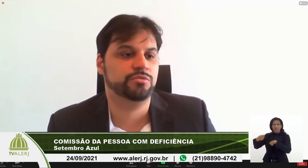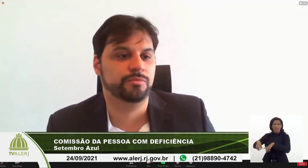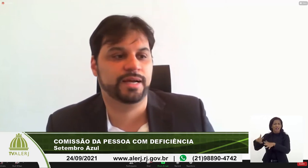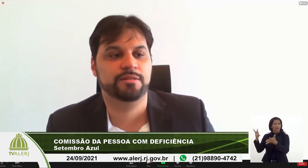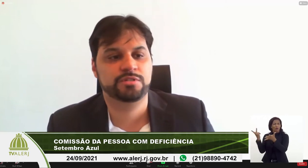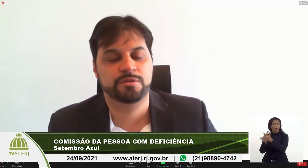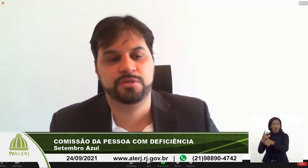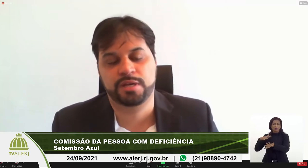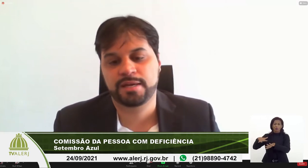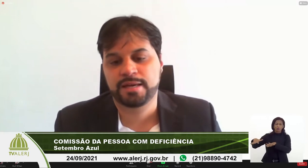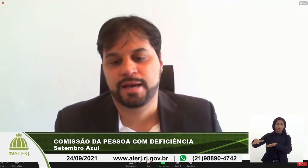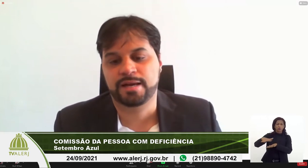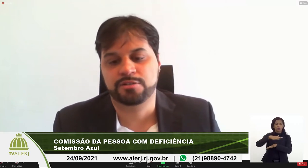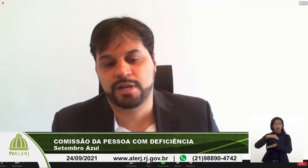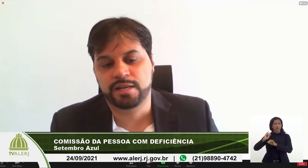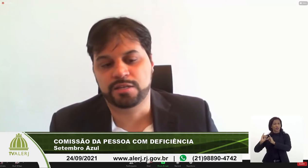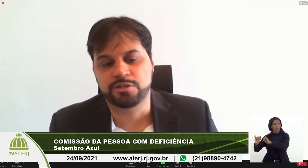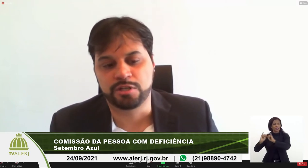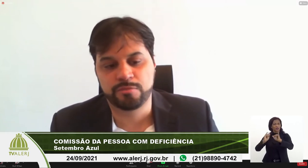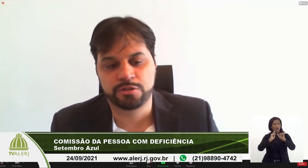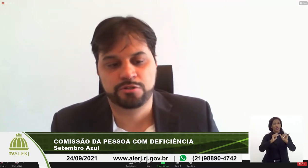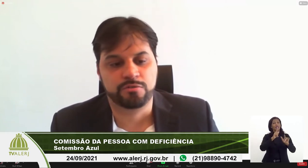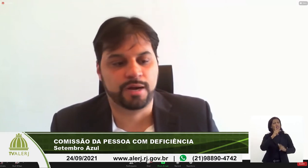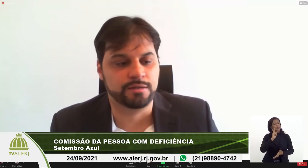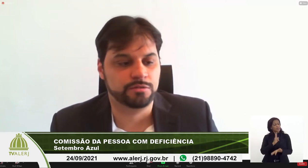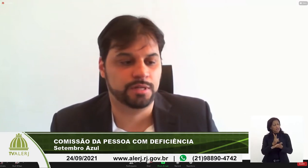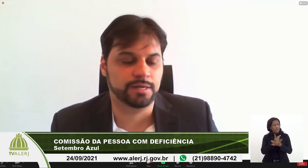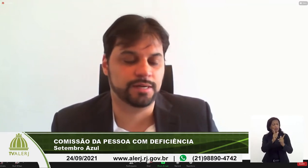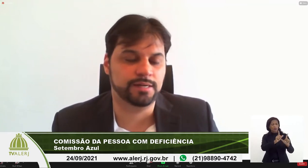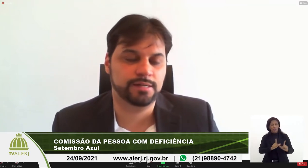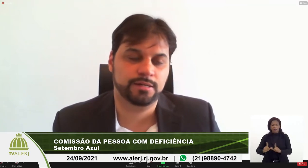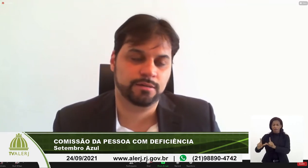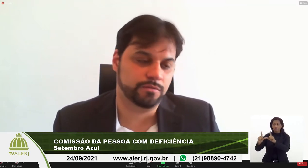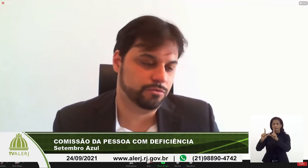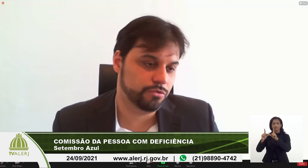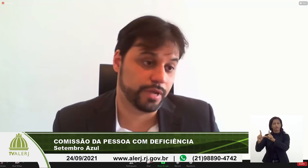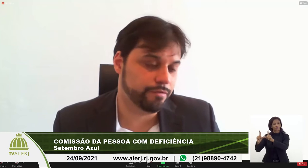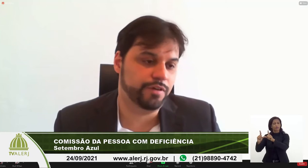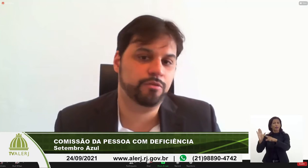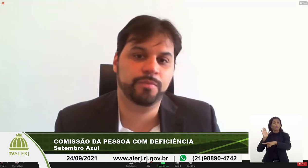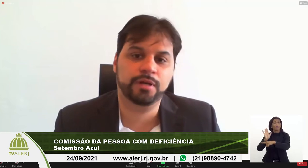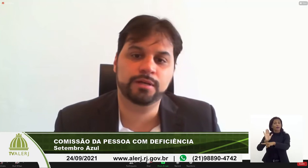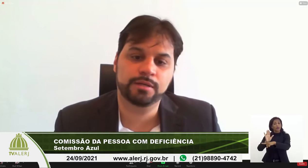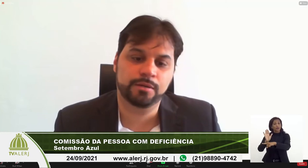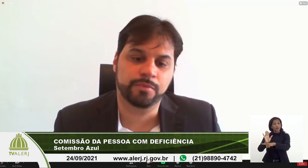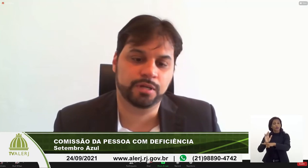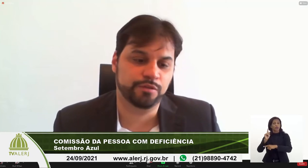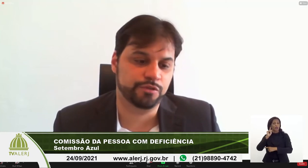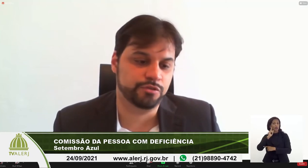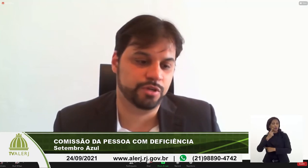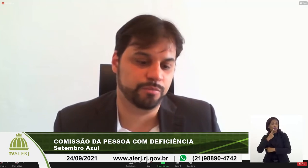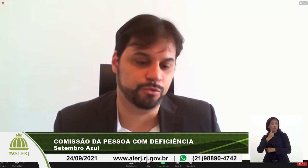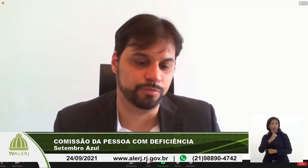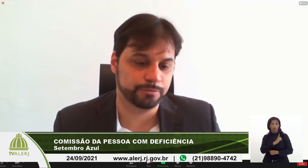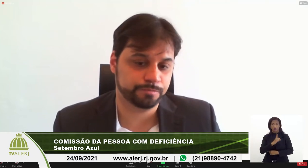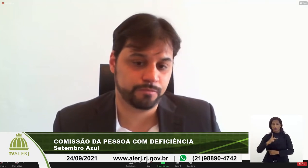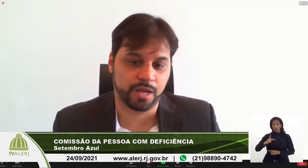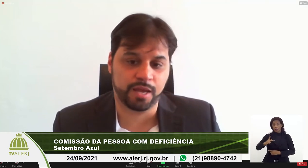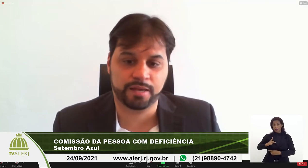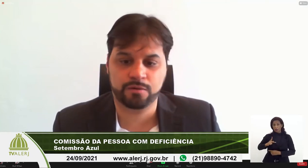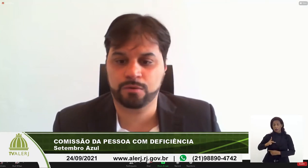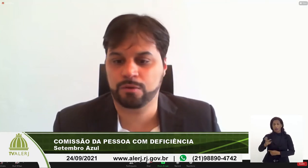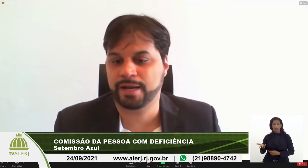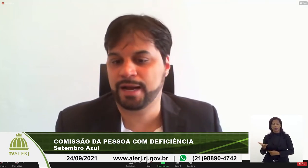e vídeos que são publicados sempre tem a janelinha de Libras no caso do que é feito pela defensoria pública.